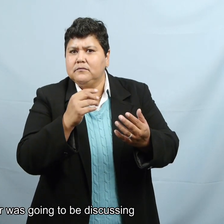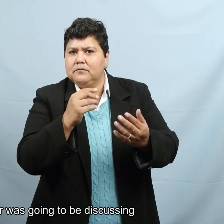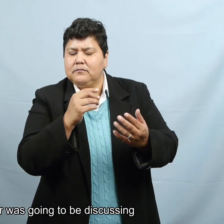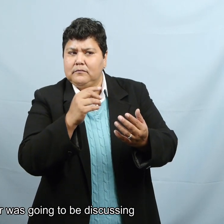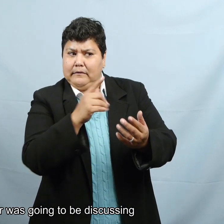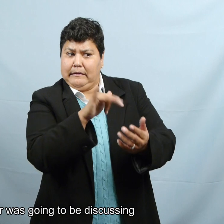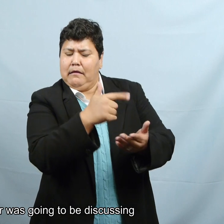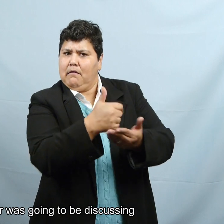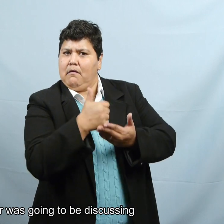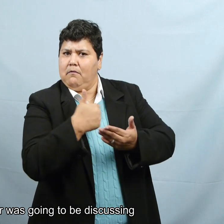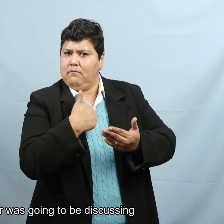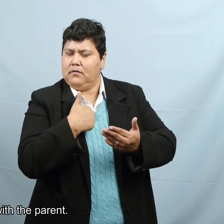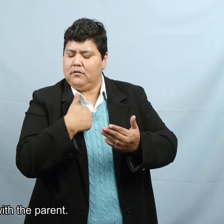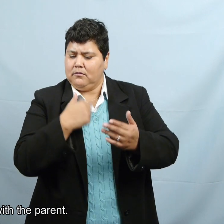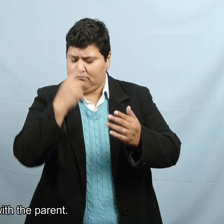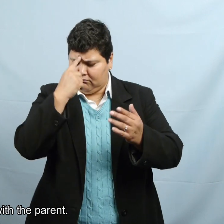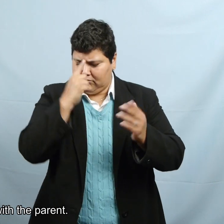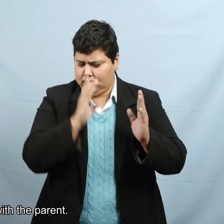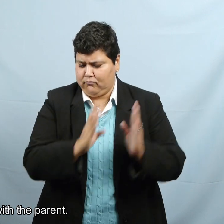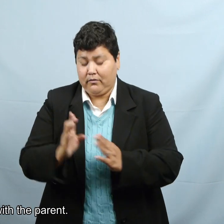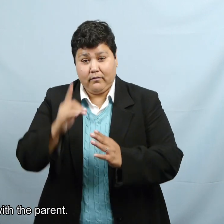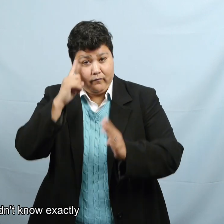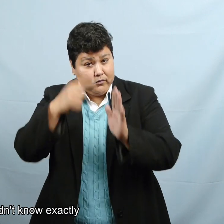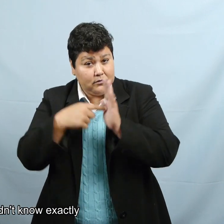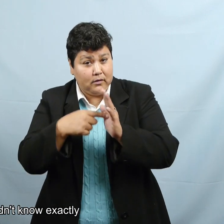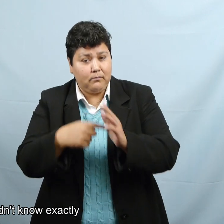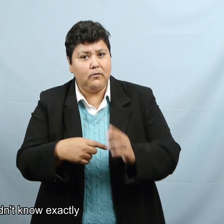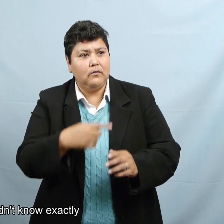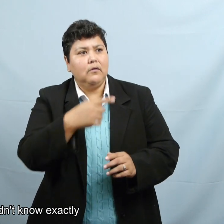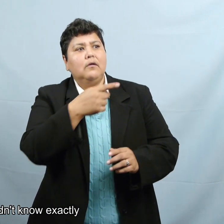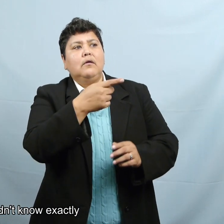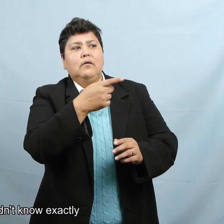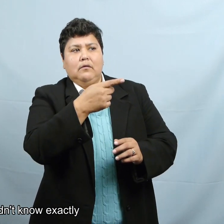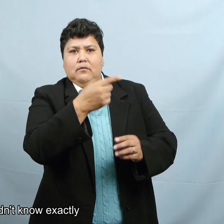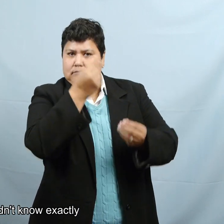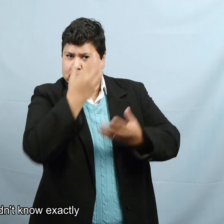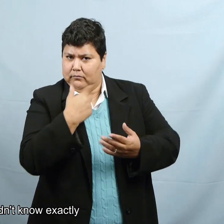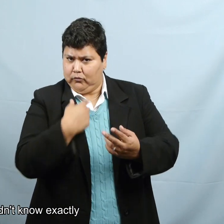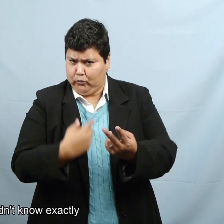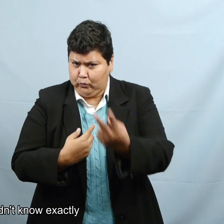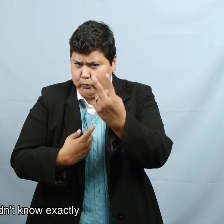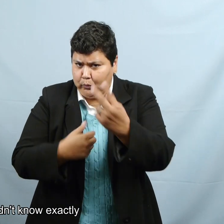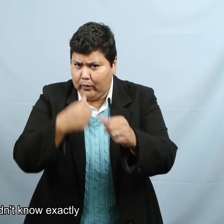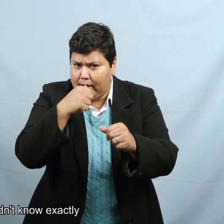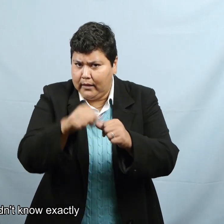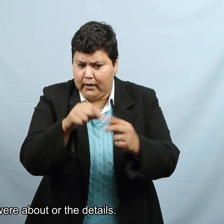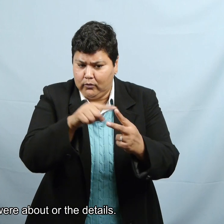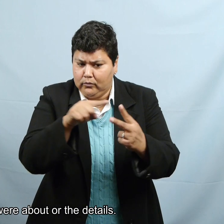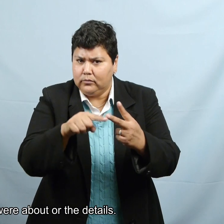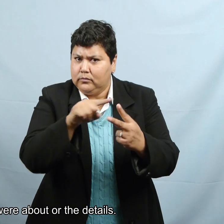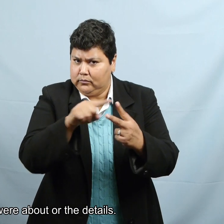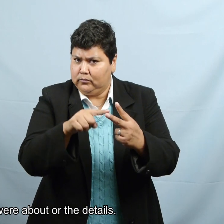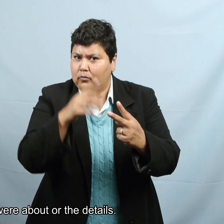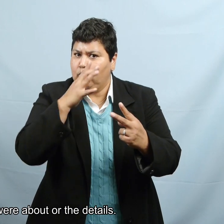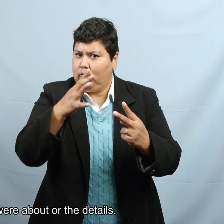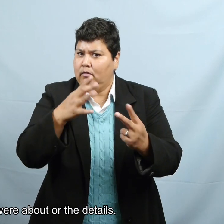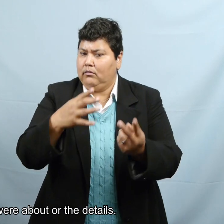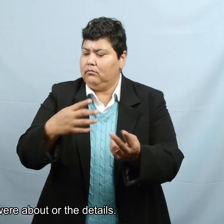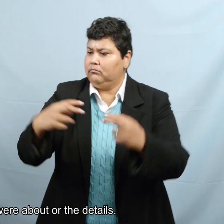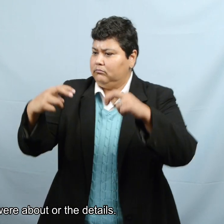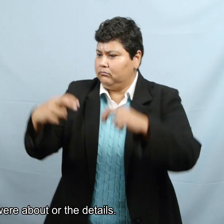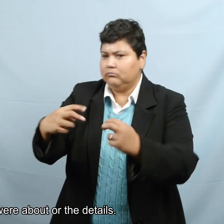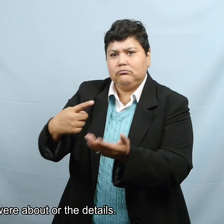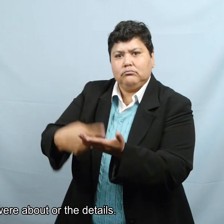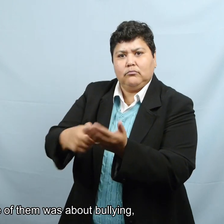la maestra iba a estar discutiendo con el padre. No sabía exactamente de qué eran o